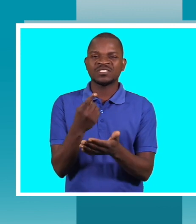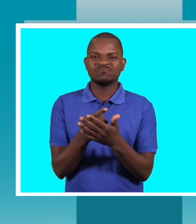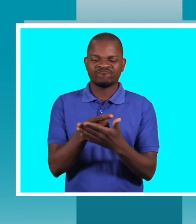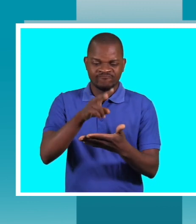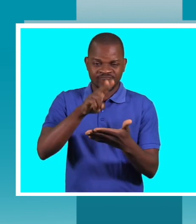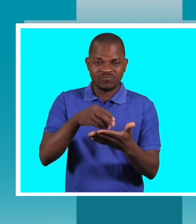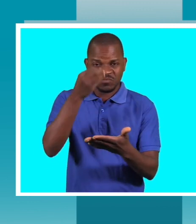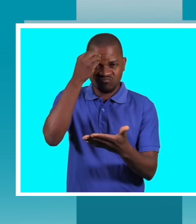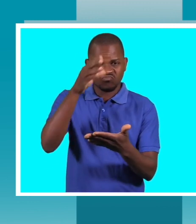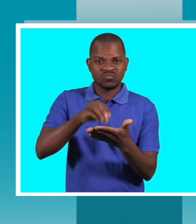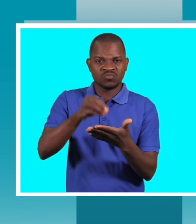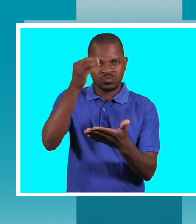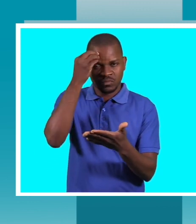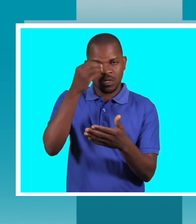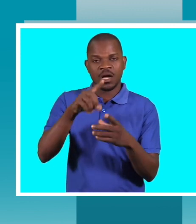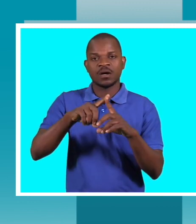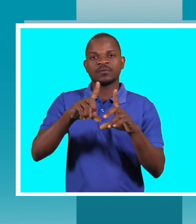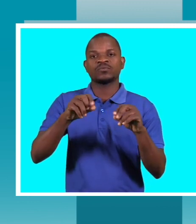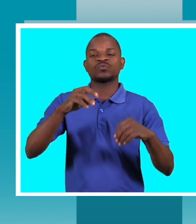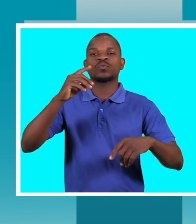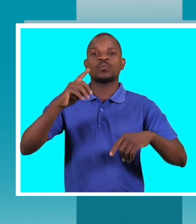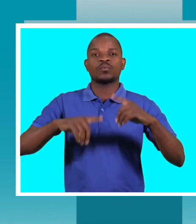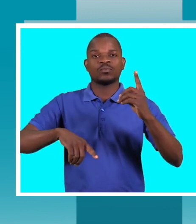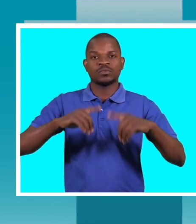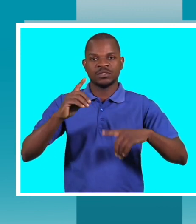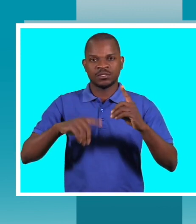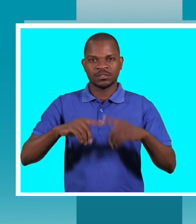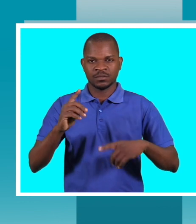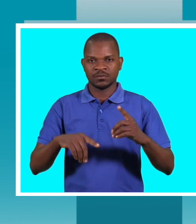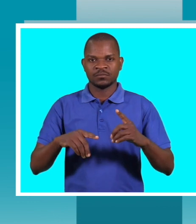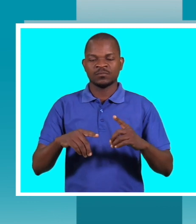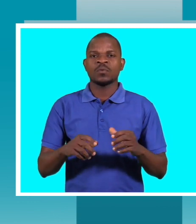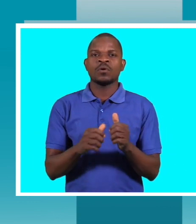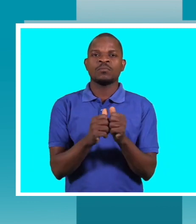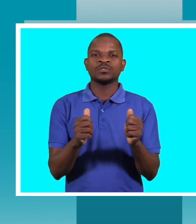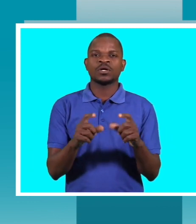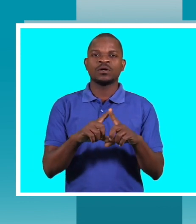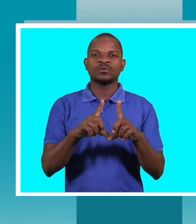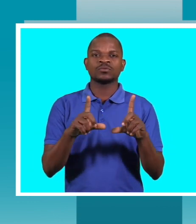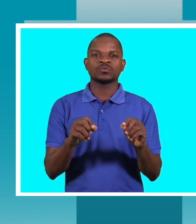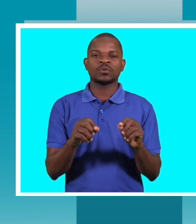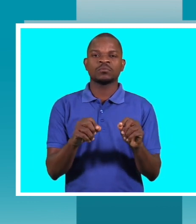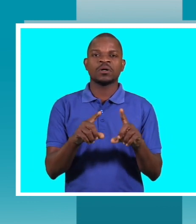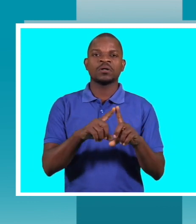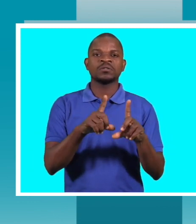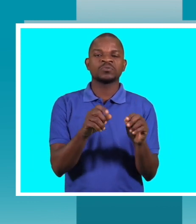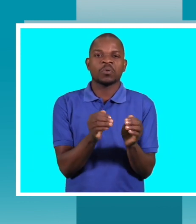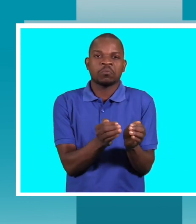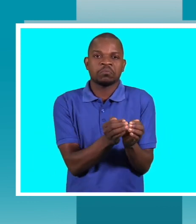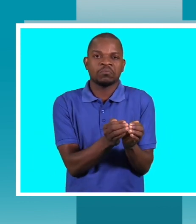daquilo que são as políticas existentes. Então, se as coisas ficarem mais centralizadas fica muito difícil porque